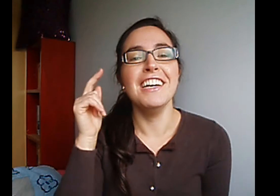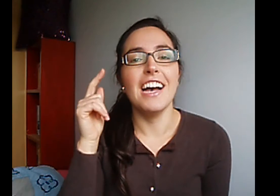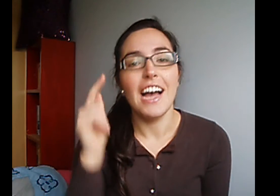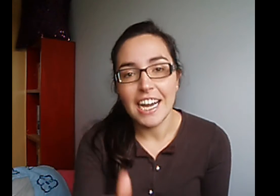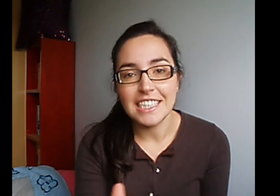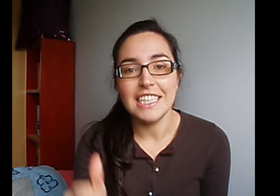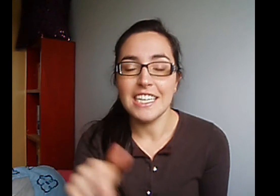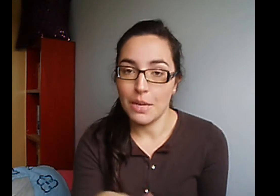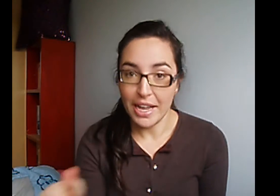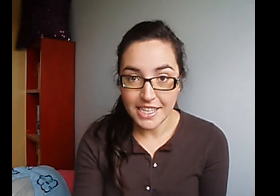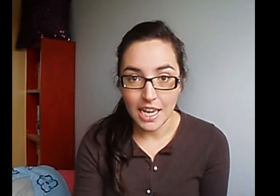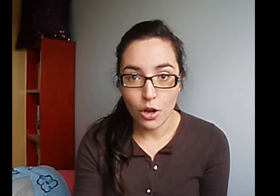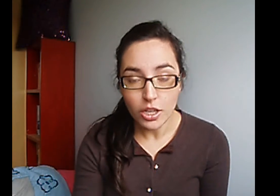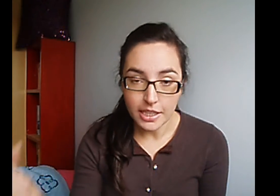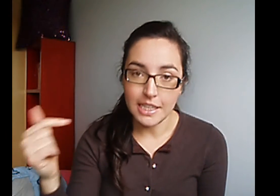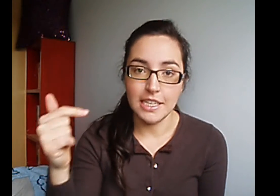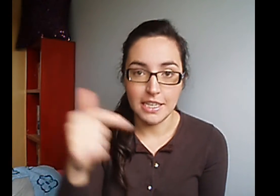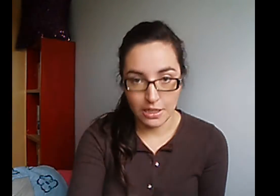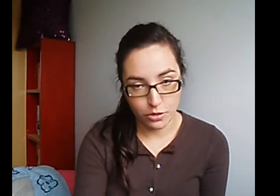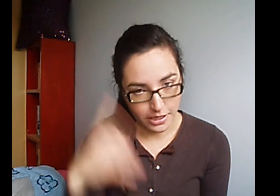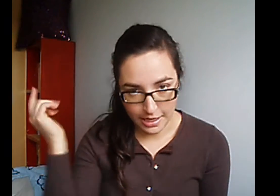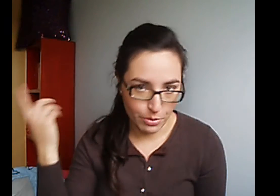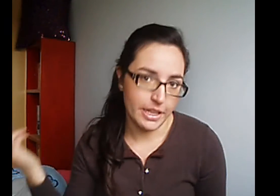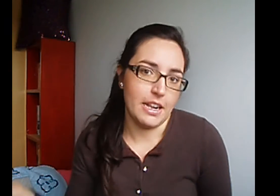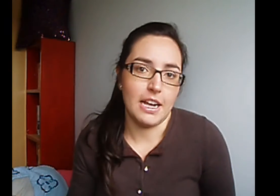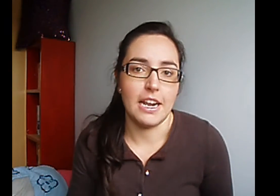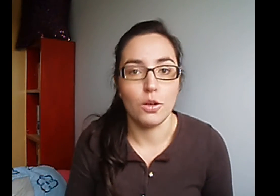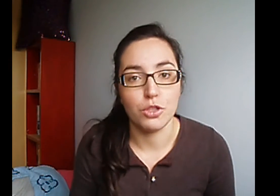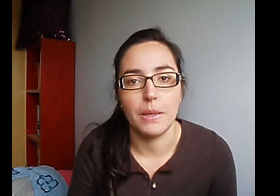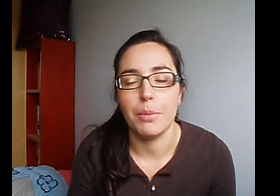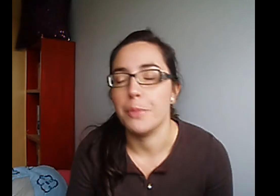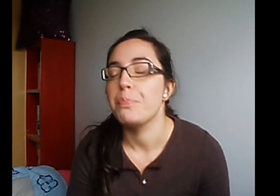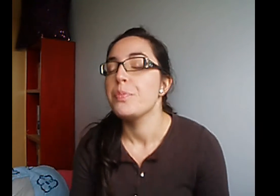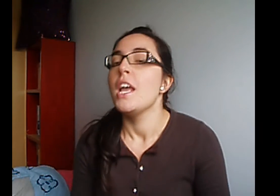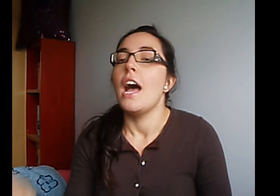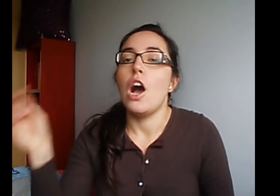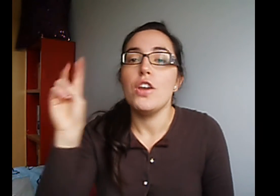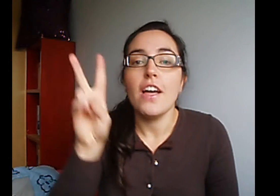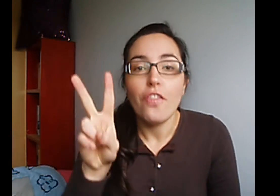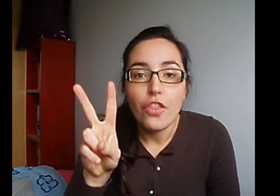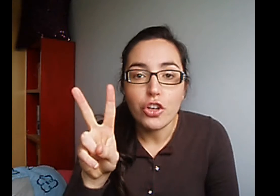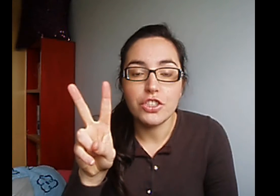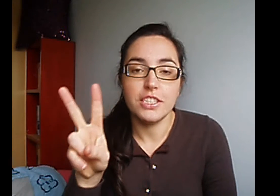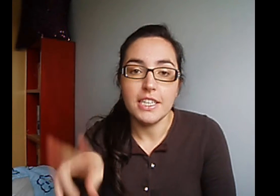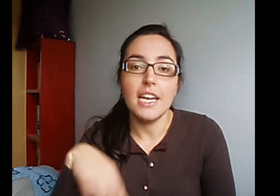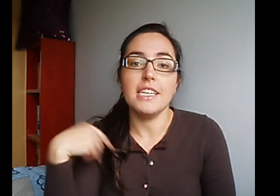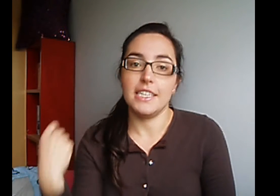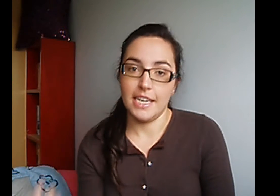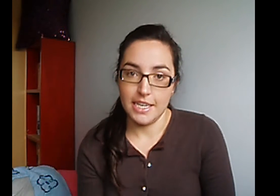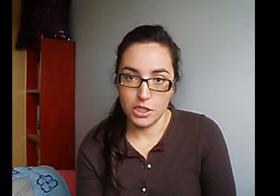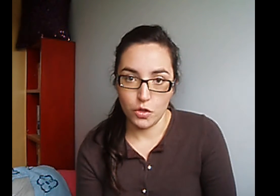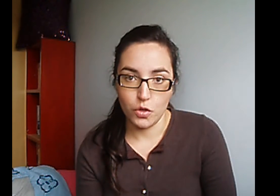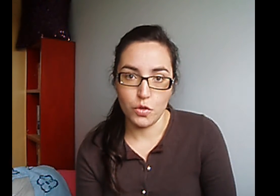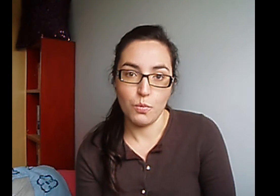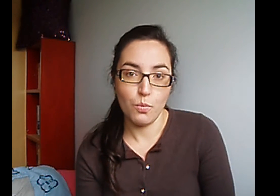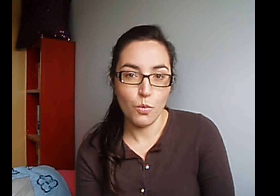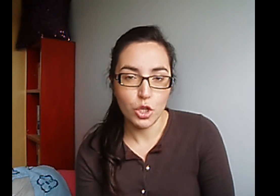Así que se llama Isalot y os dejaré por aquí el canal como siempre Ahora, dos chicas que son muy